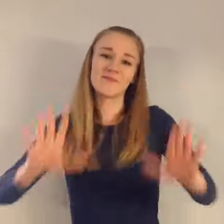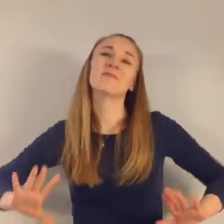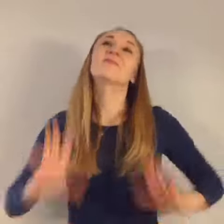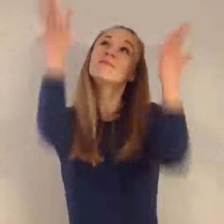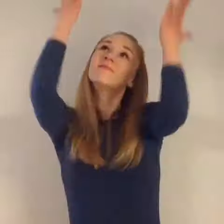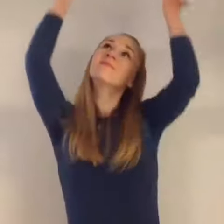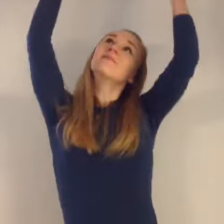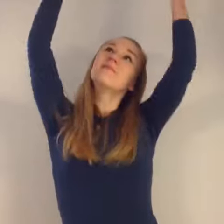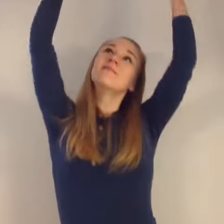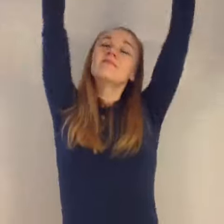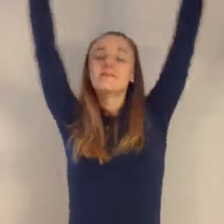elässä on.